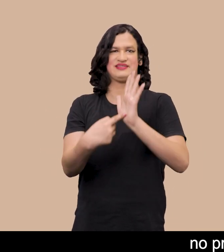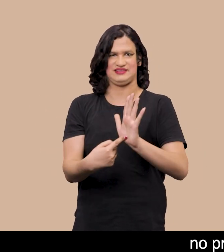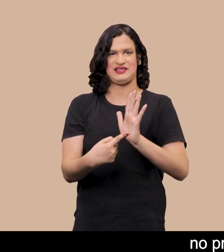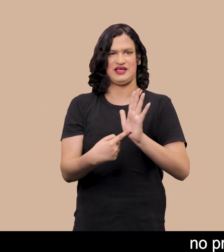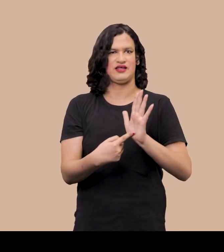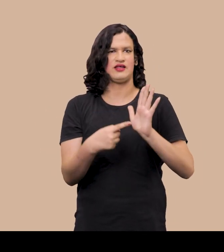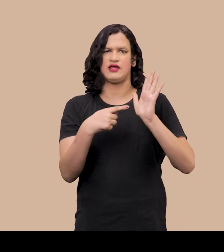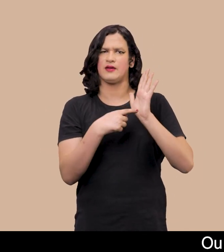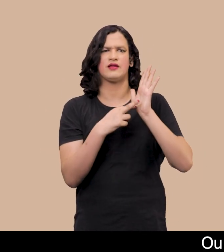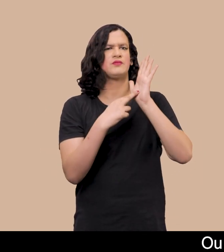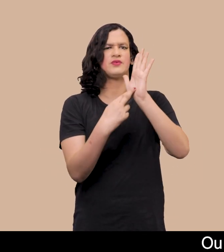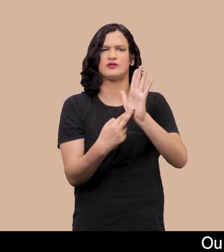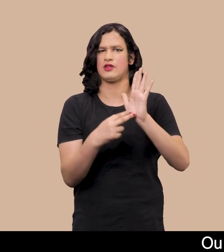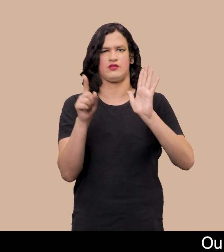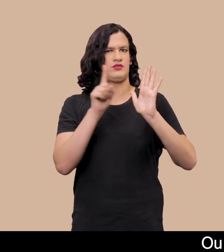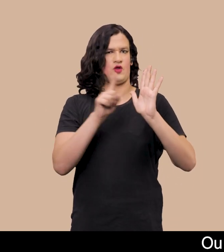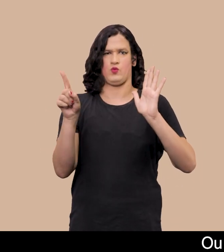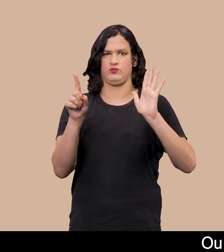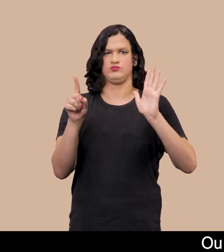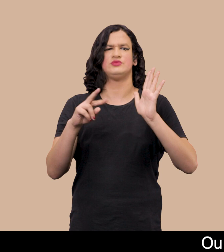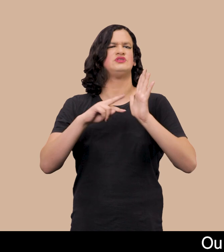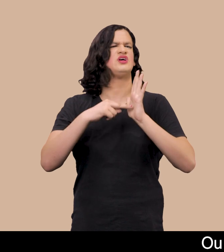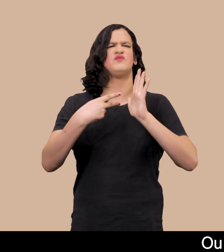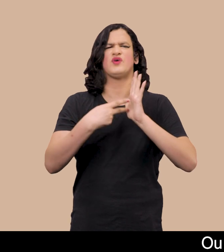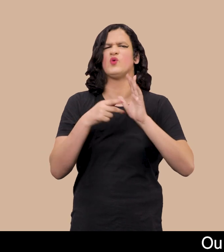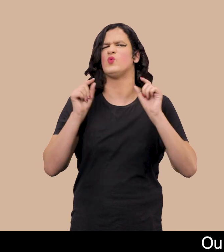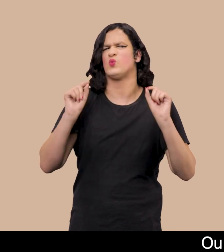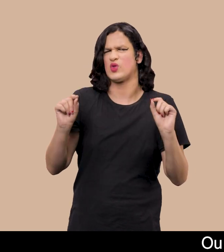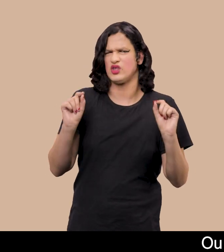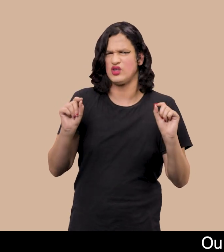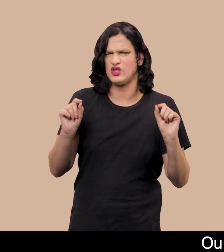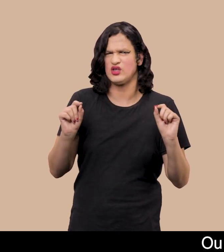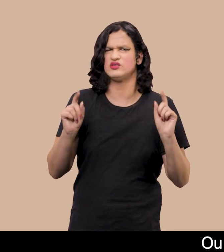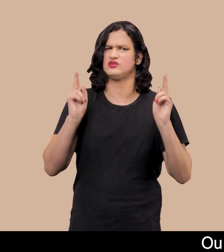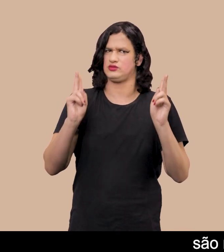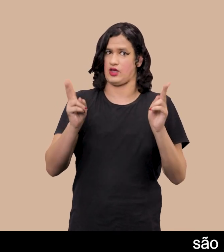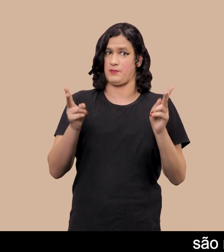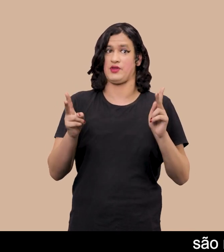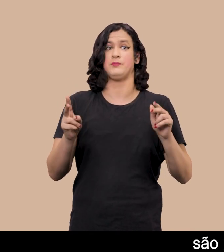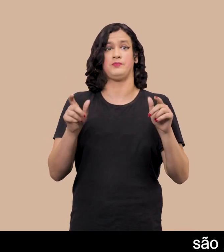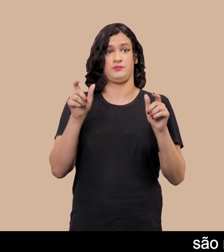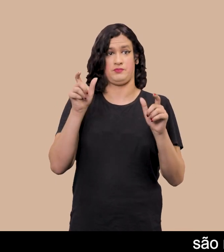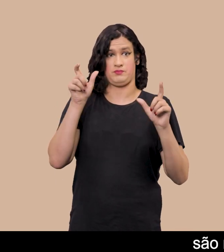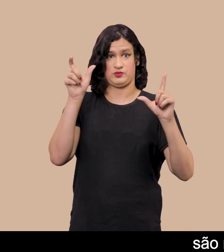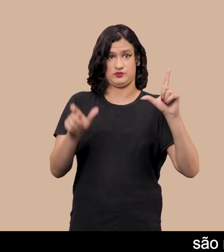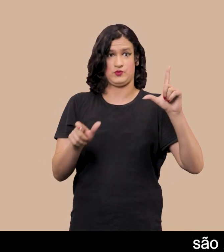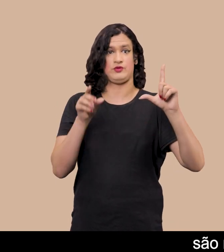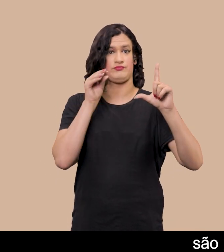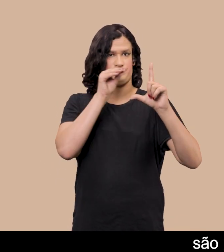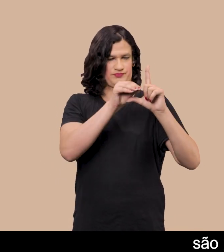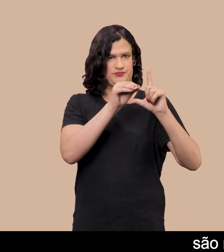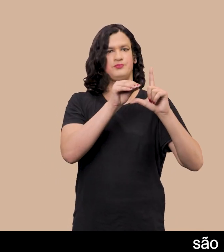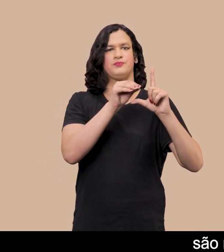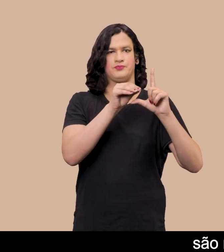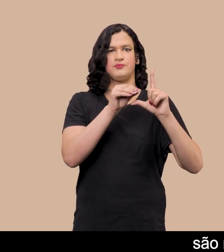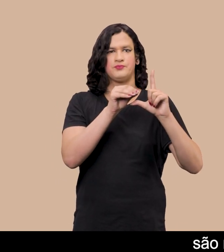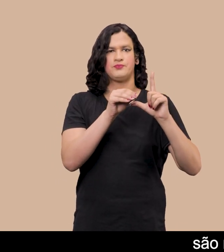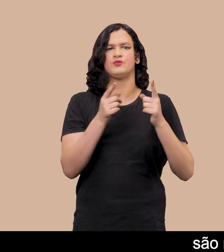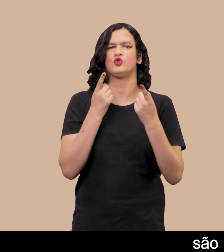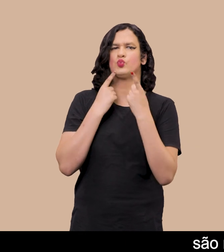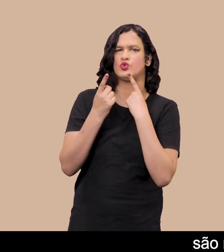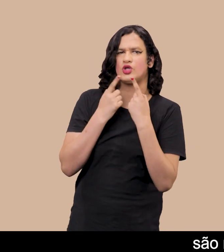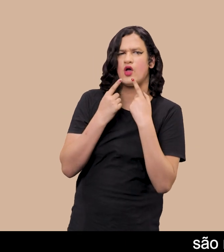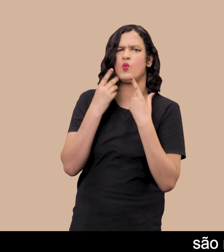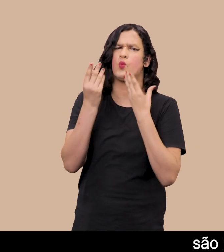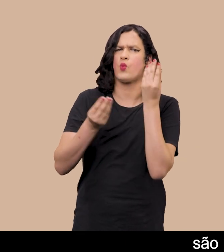representação Ou seja, todas as obras nas quais eles aparecem São realizadas em diálogo sobre como